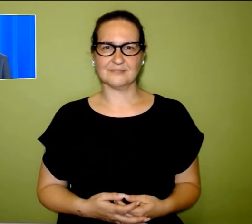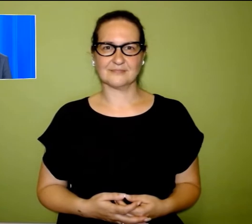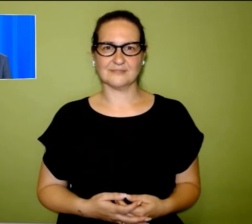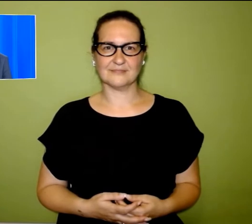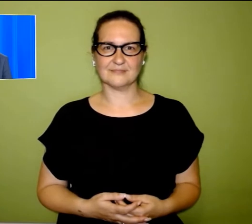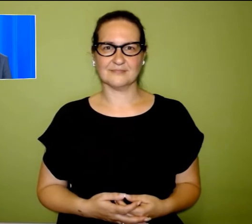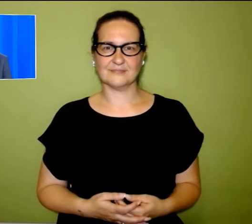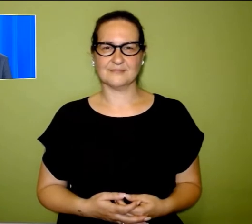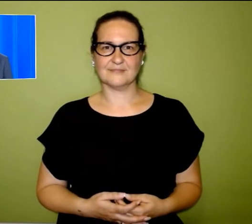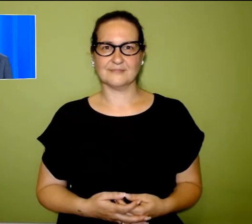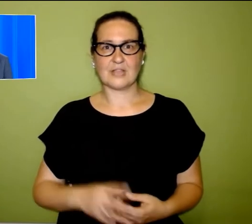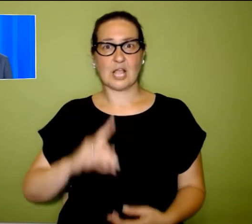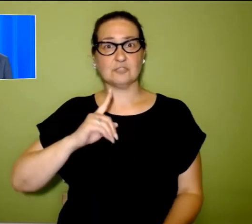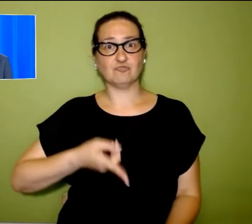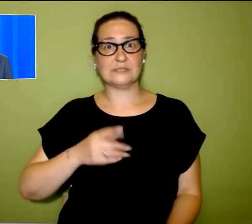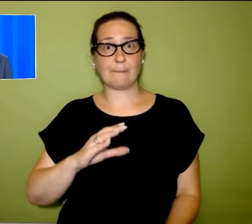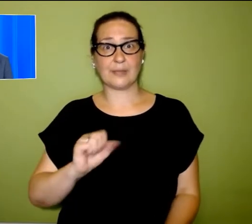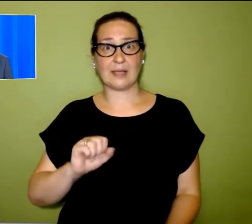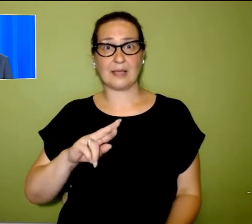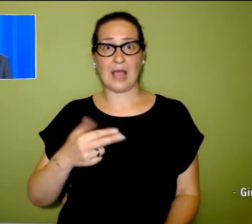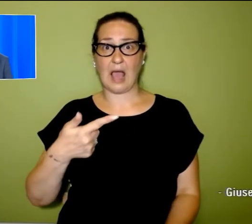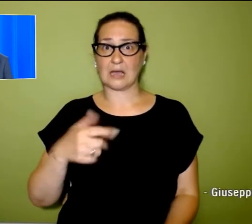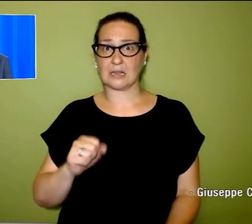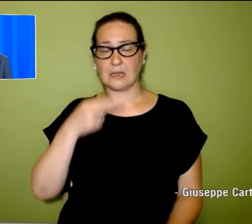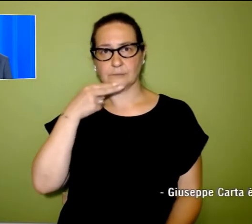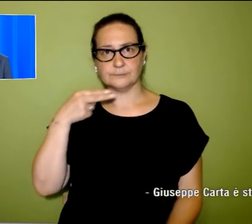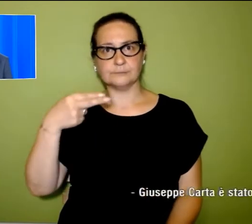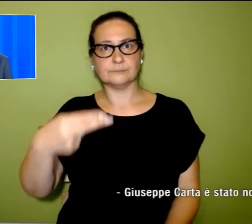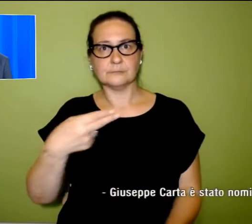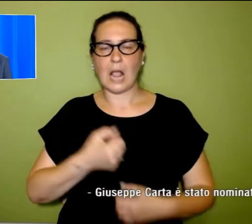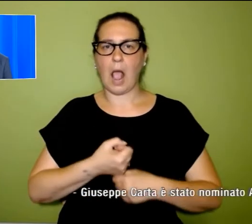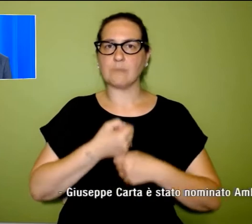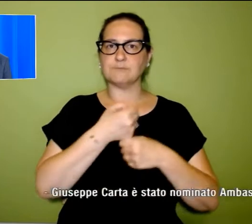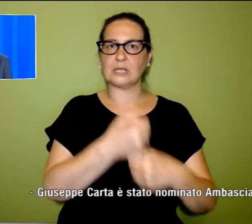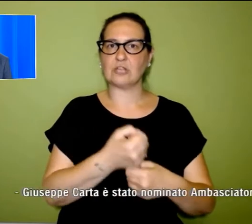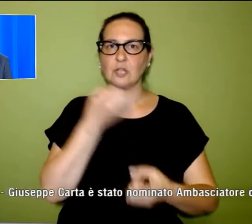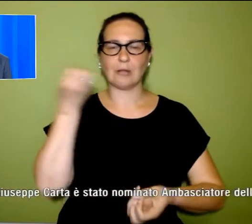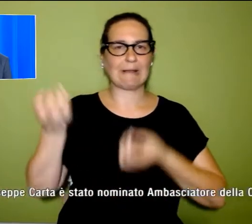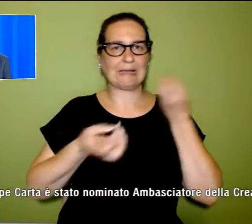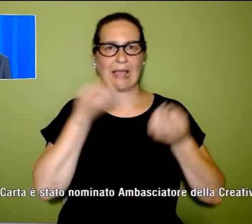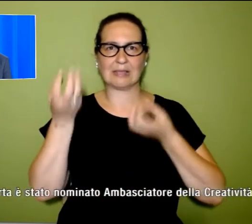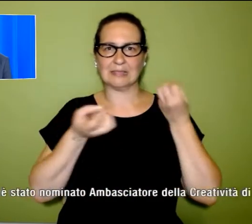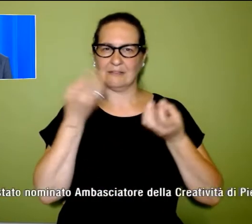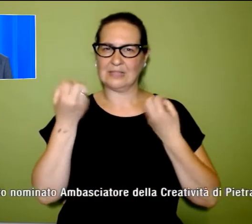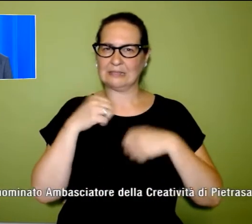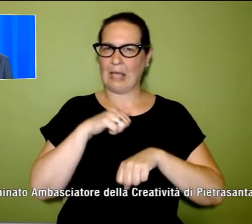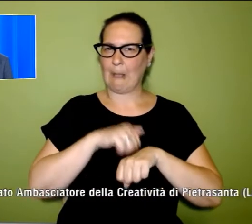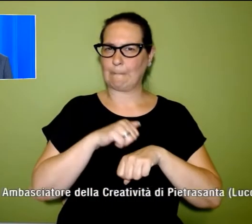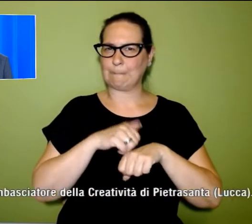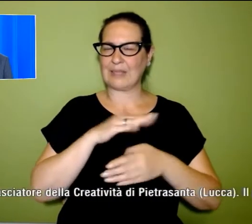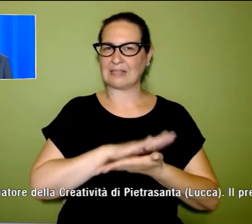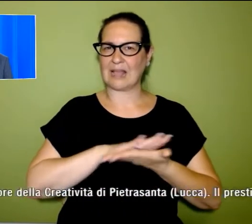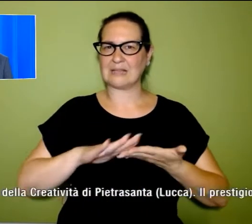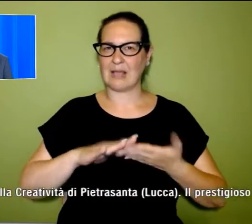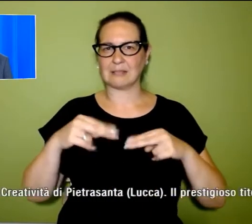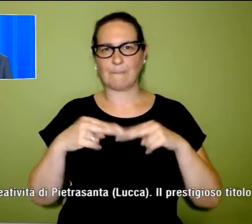Giuseppe Carta è stato nominato ambasciatore della creatività di Pietrasanta in provincia di Lucca. Il